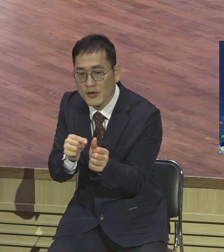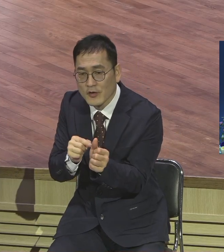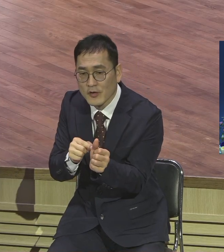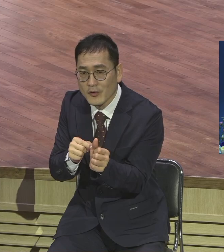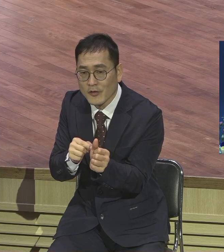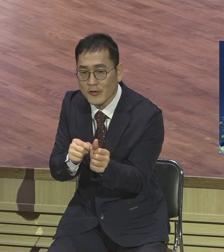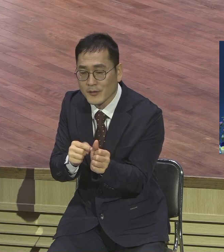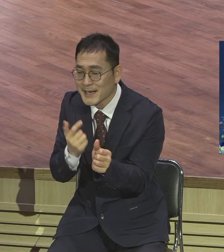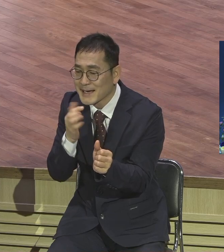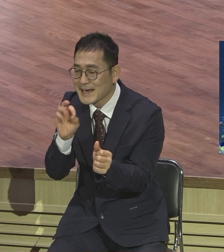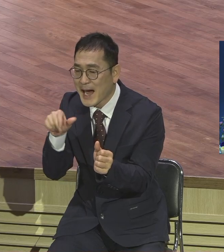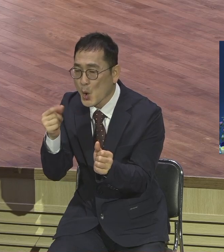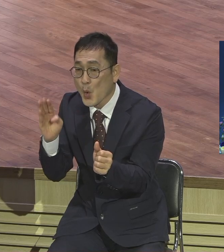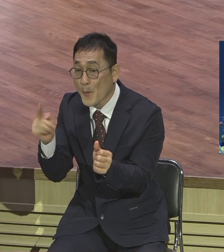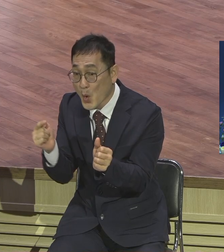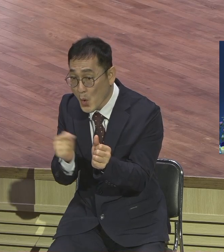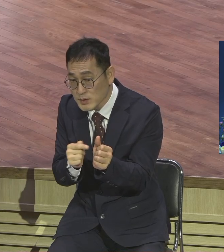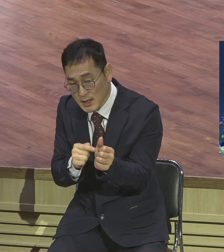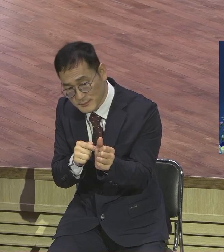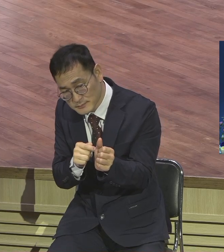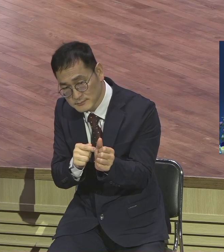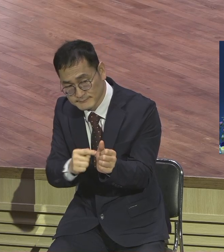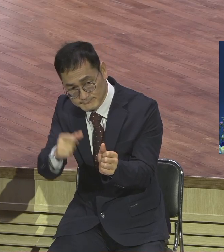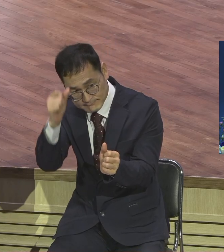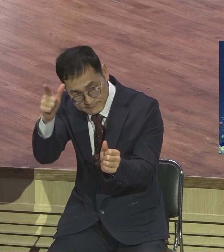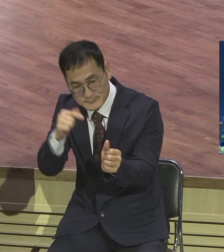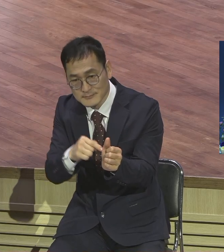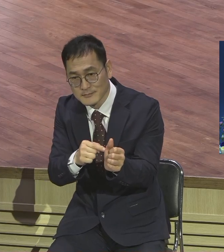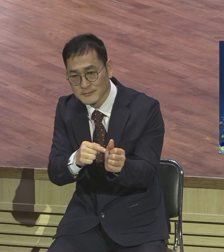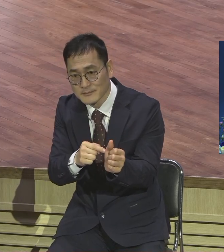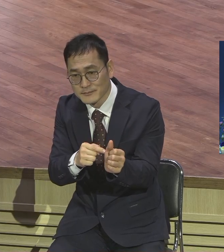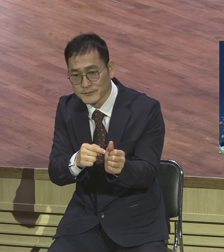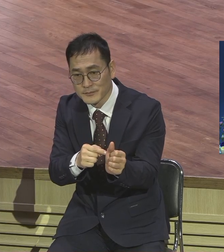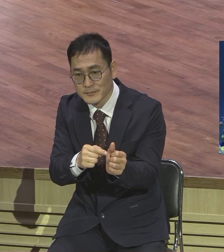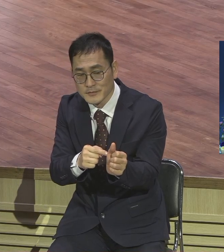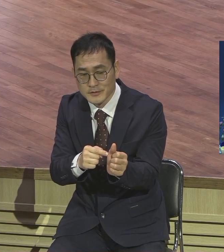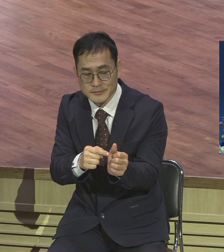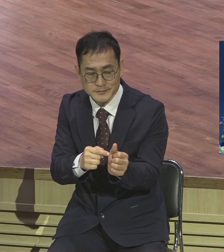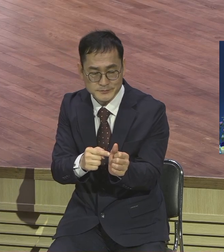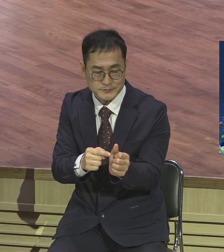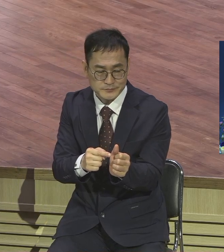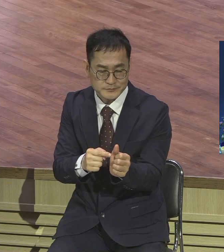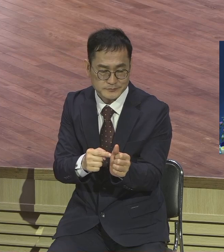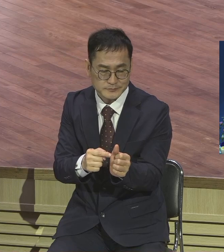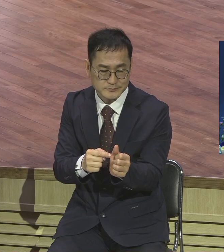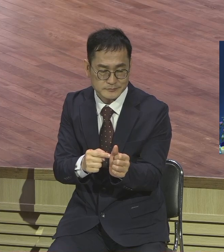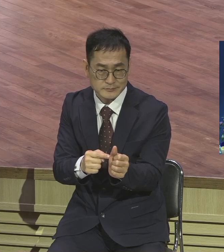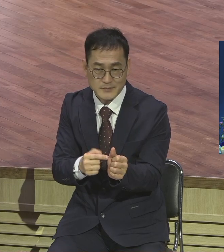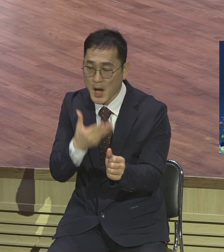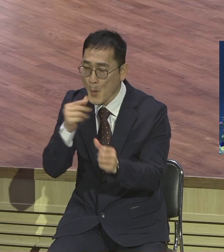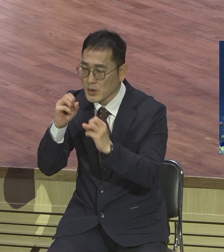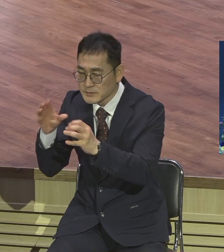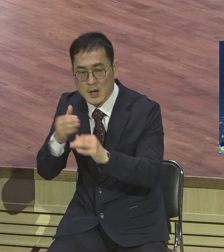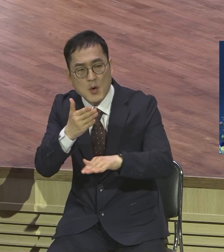수호선인이라고 했어요 그렇게 해놨으면 지금도 이 스페인에서는 제일 자기들에게 보금을 증거해 줬다고 그렇게